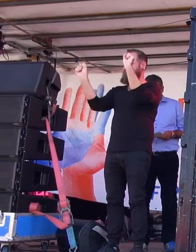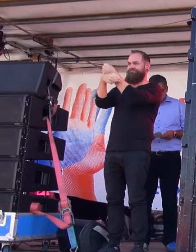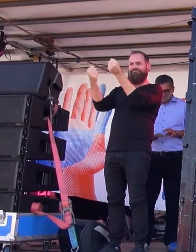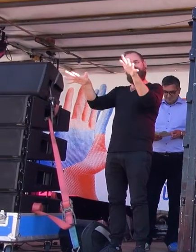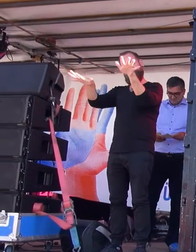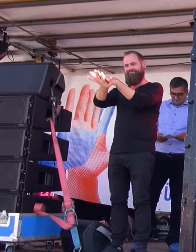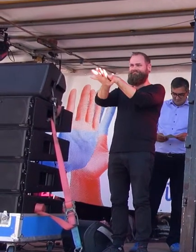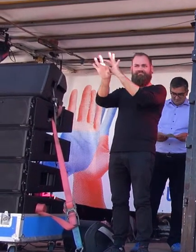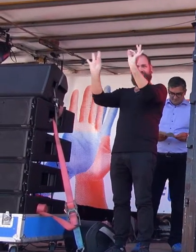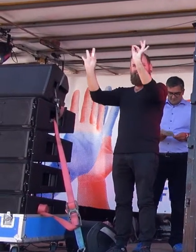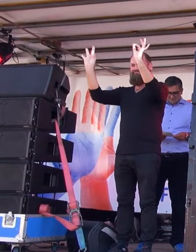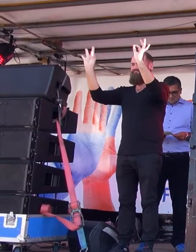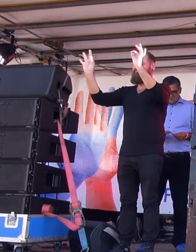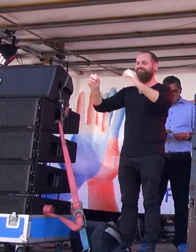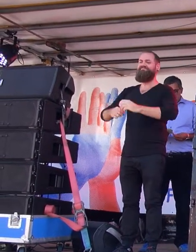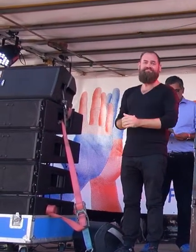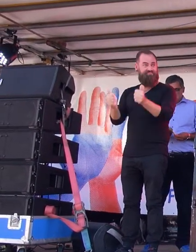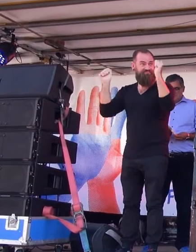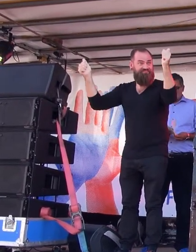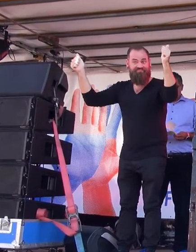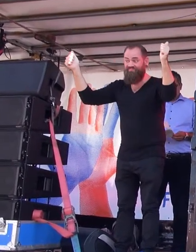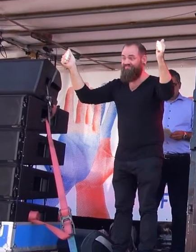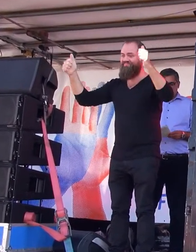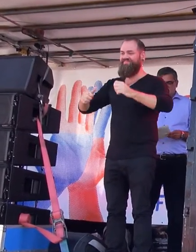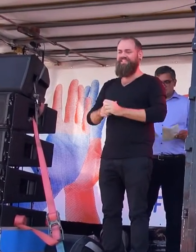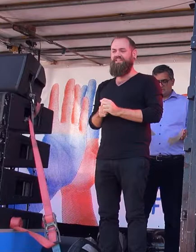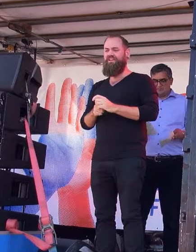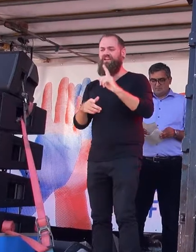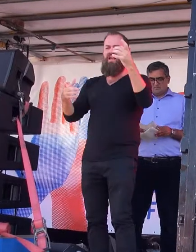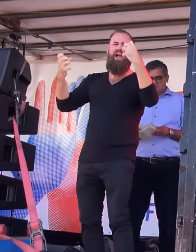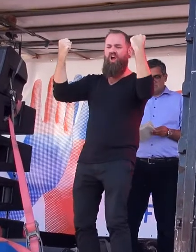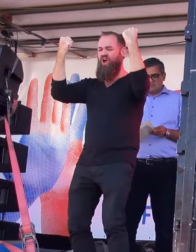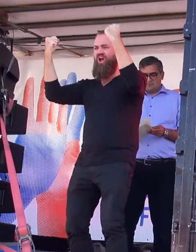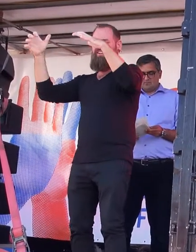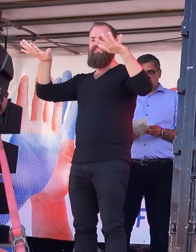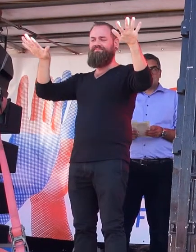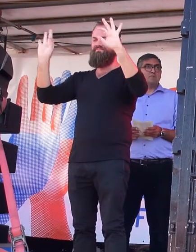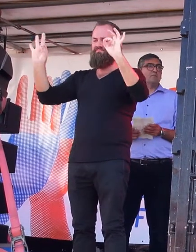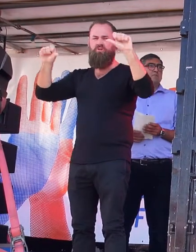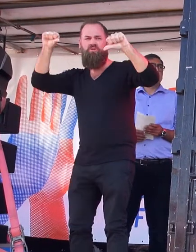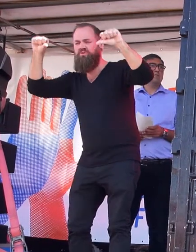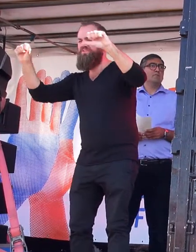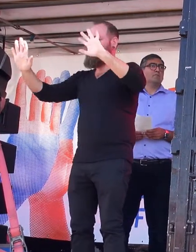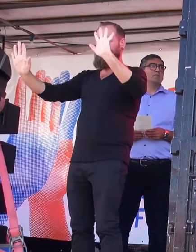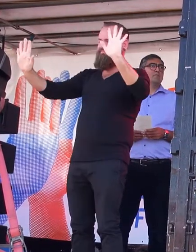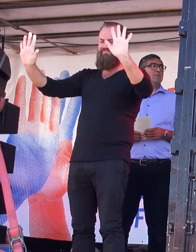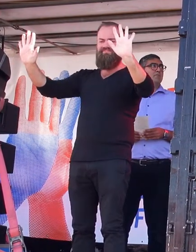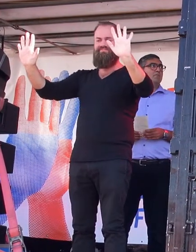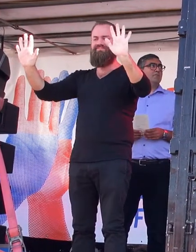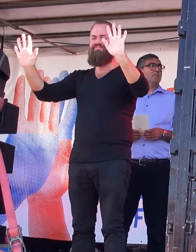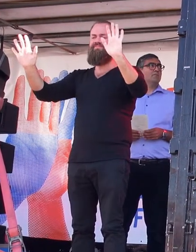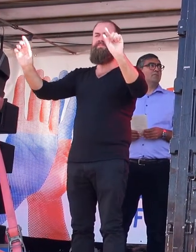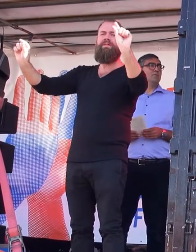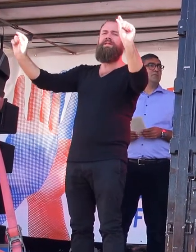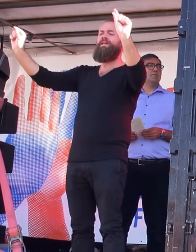Denn die Spalter, die Schreier, die Hetzer sind nicht die Mehrzahl in unserem Land. Wir